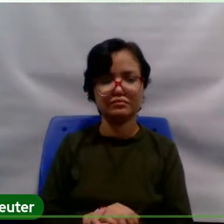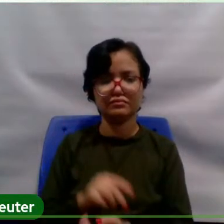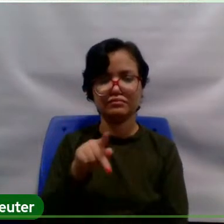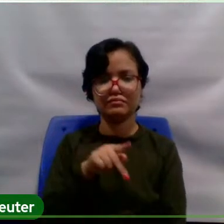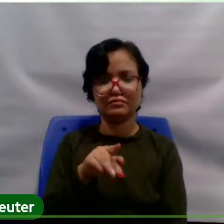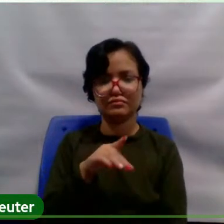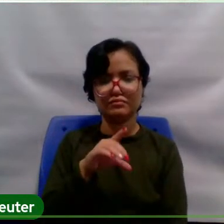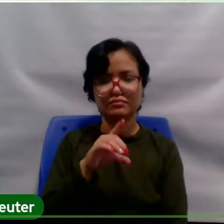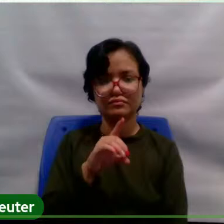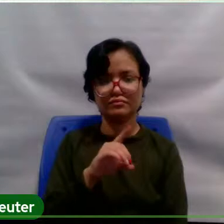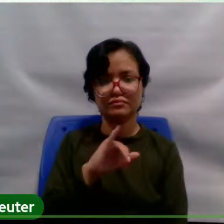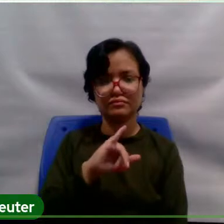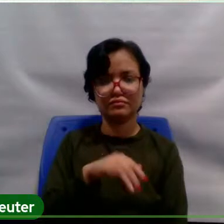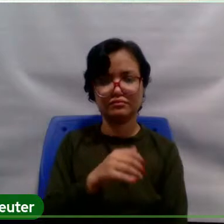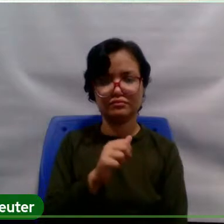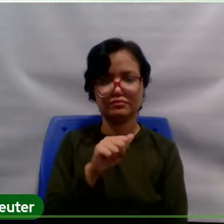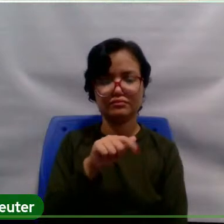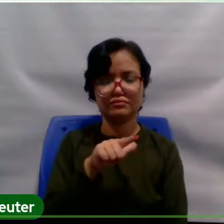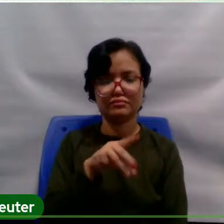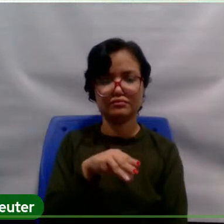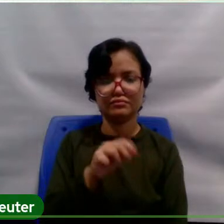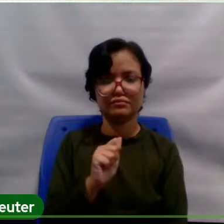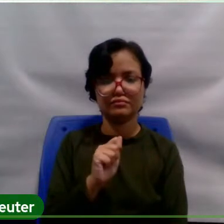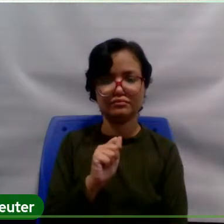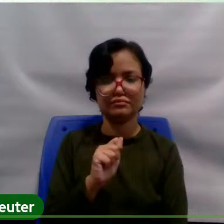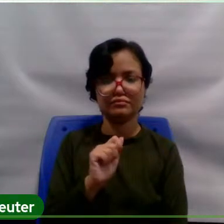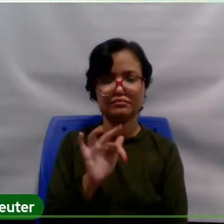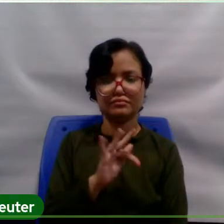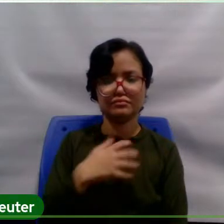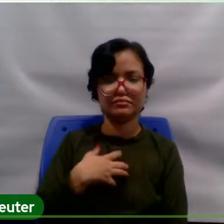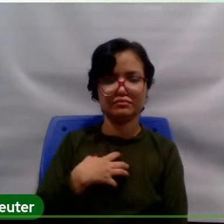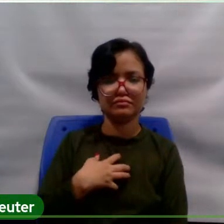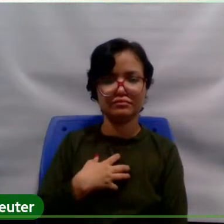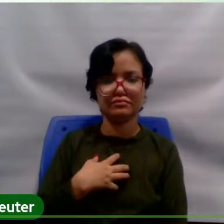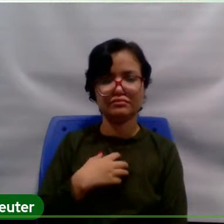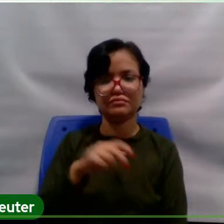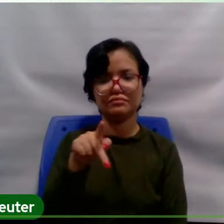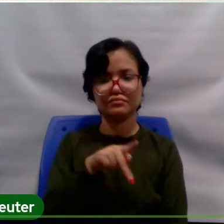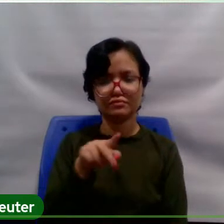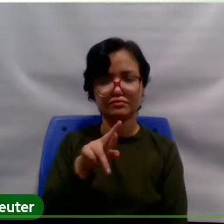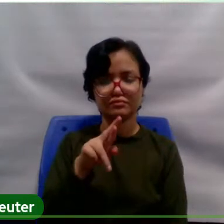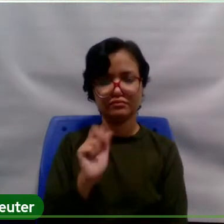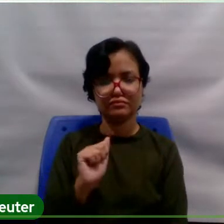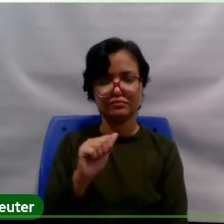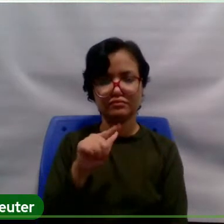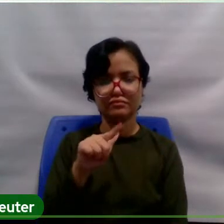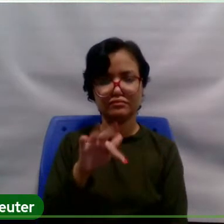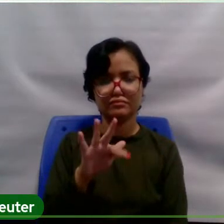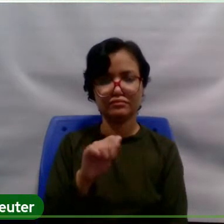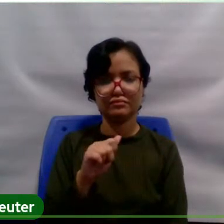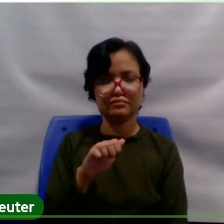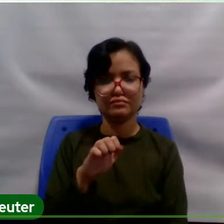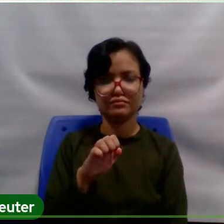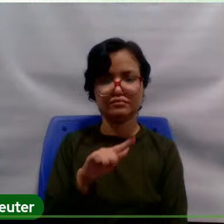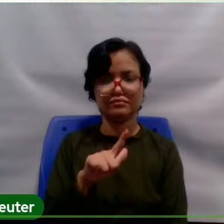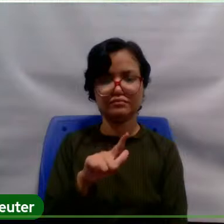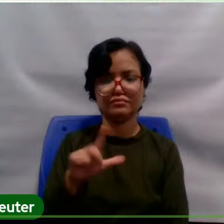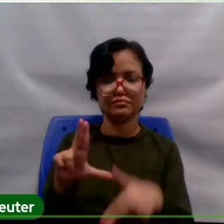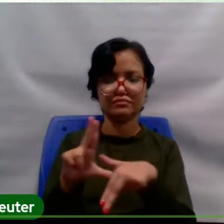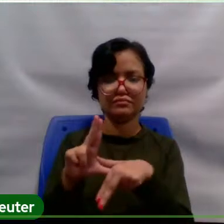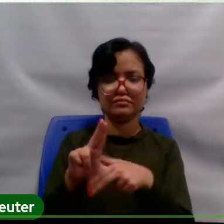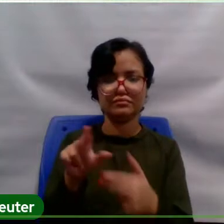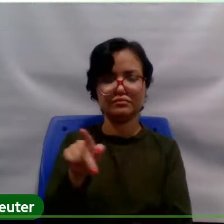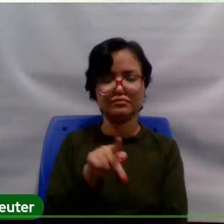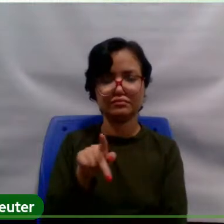da Federal da Bahia, professor Rafael Gumieiro, da Unifespa, professor Sérgio Rezende, da Federal do